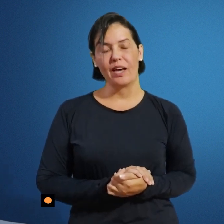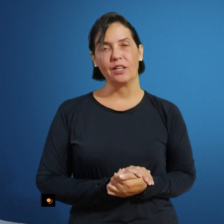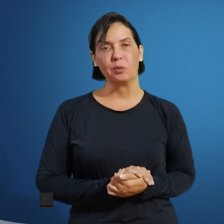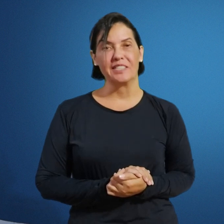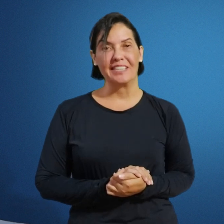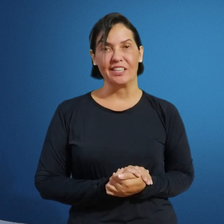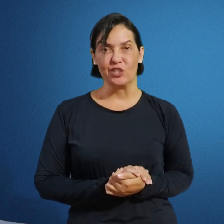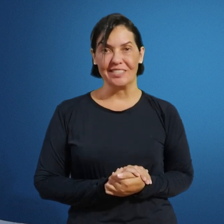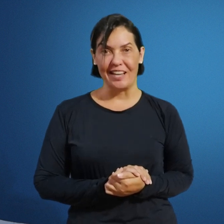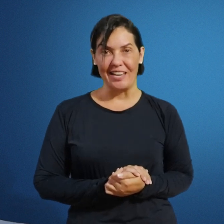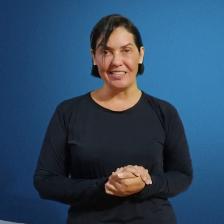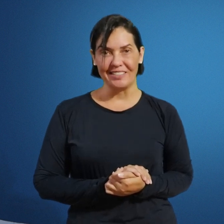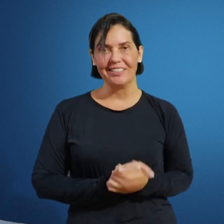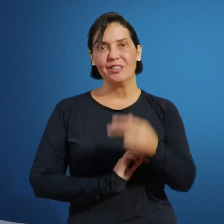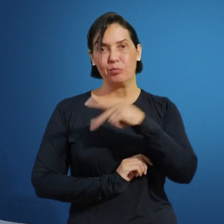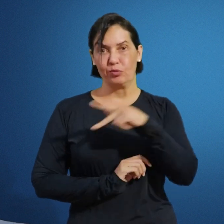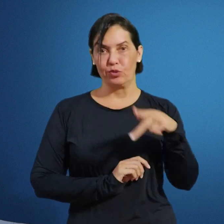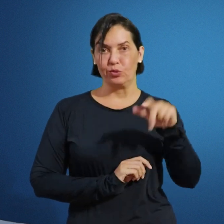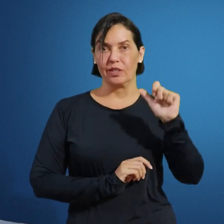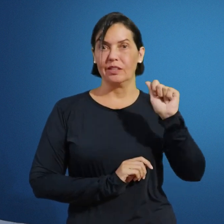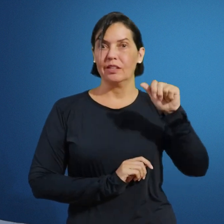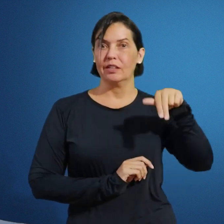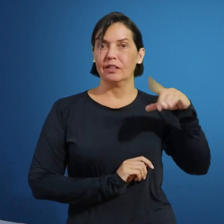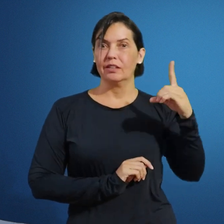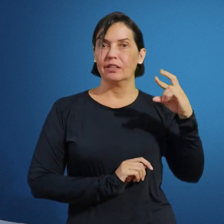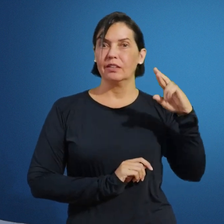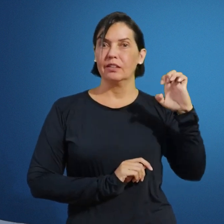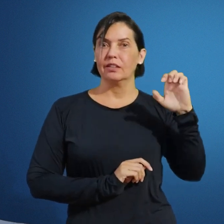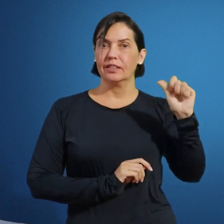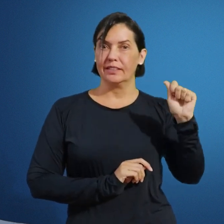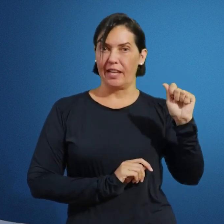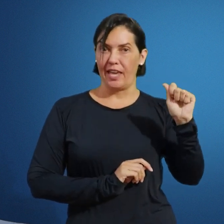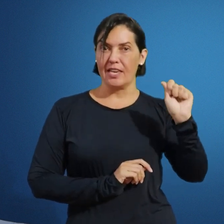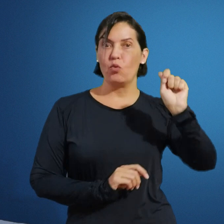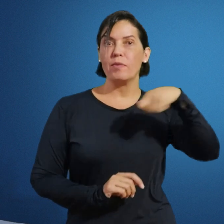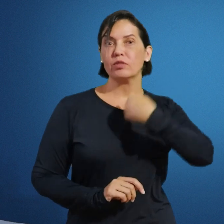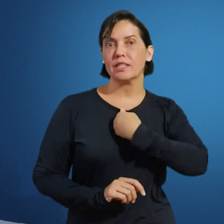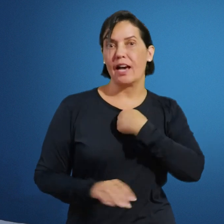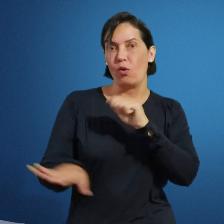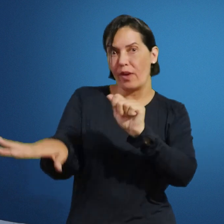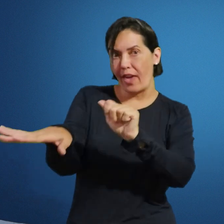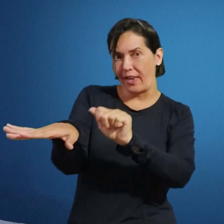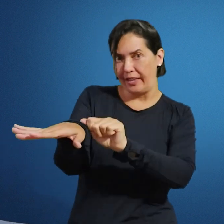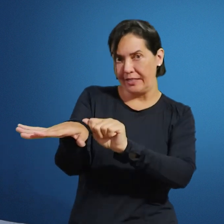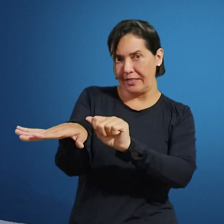à Língua Brasileira de Sinais. Professora Andréia, o meu sinal é esse